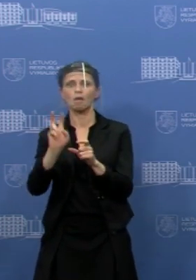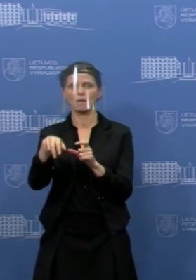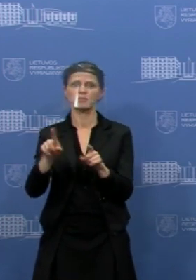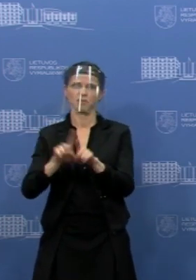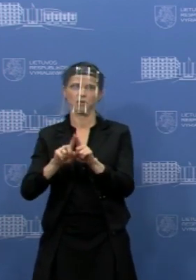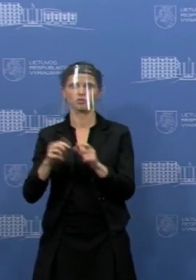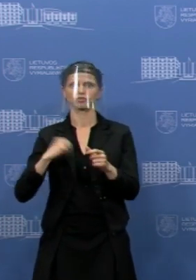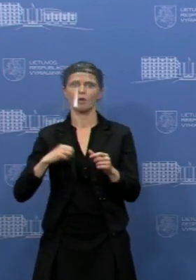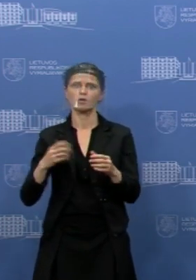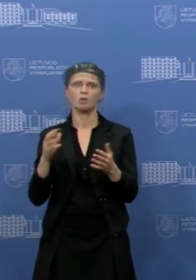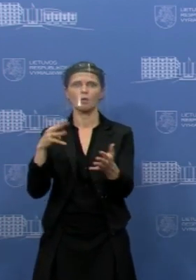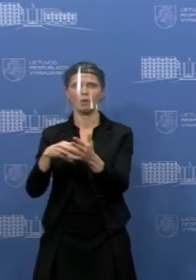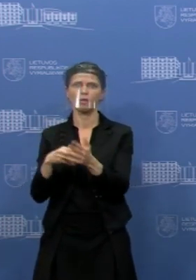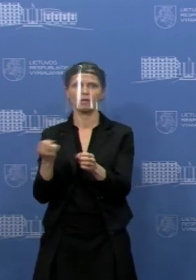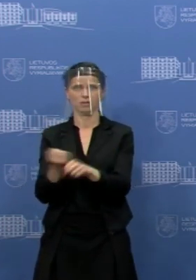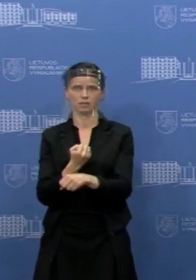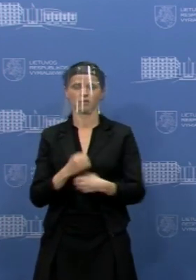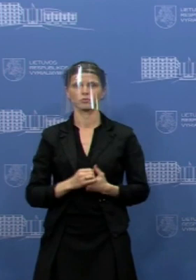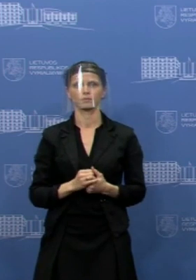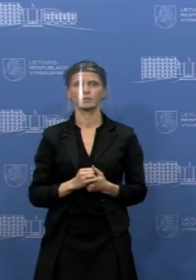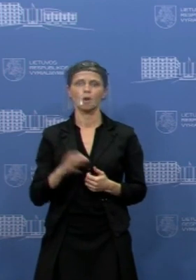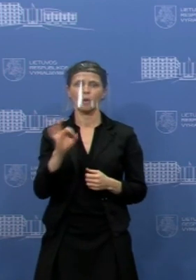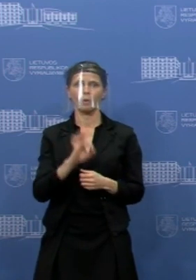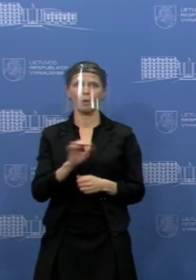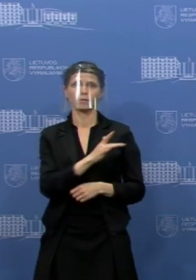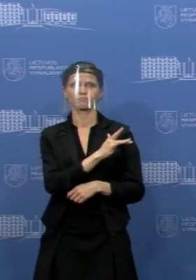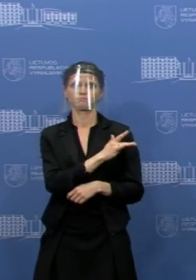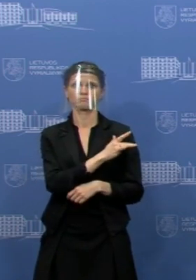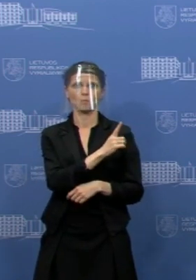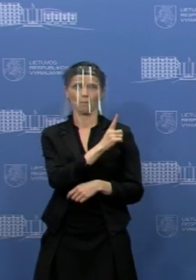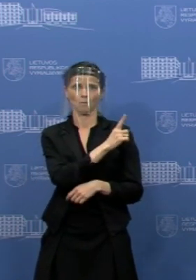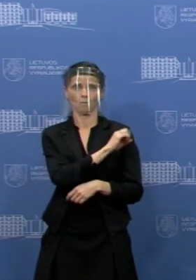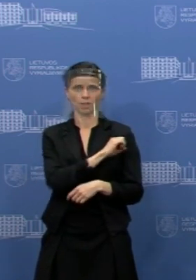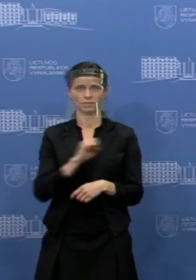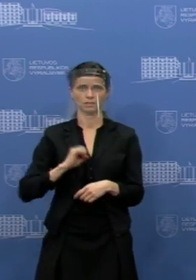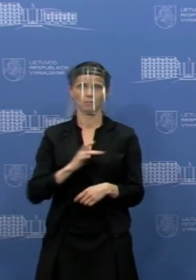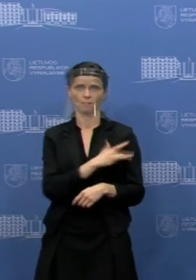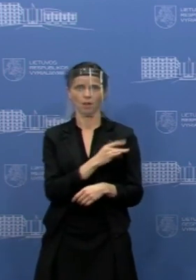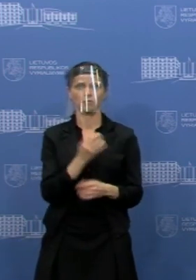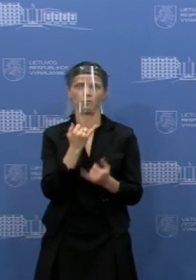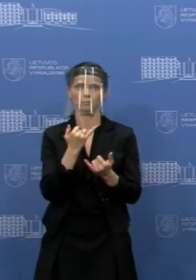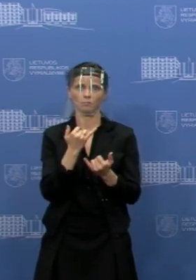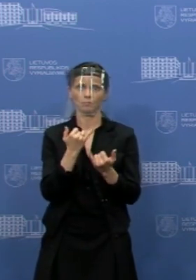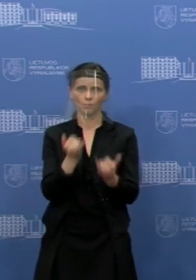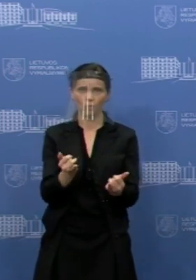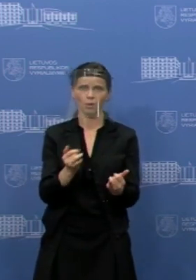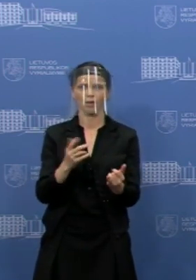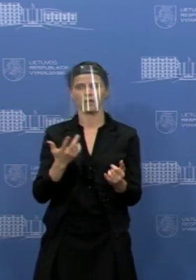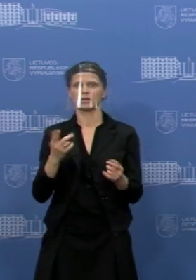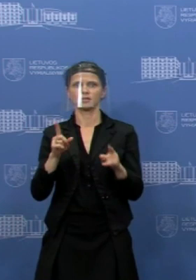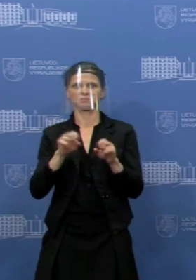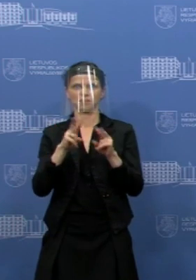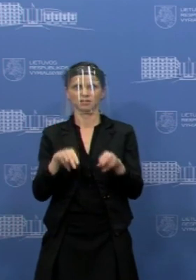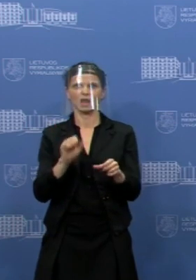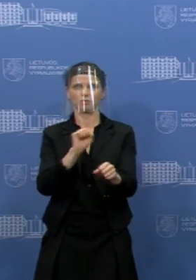aktualu yra dėl asmens įkatos priežas paslaugų. Tai jos nėra kaip nors dirbtinai stabdamas